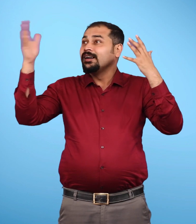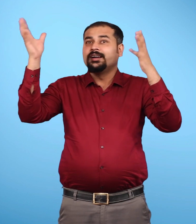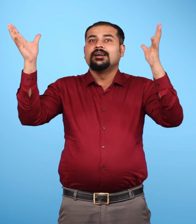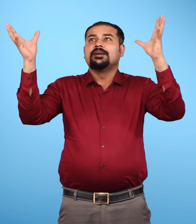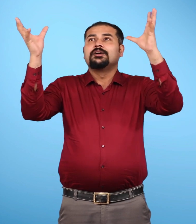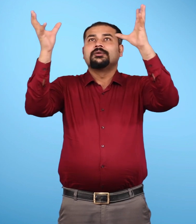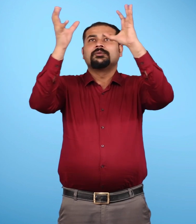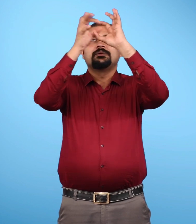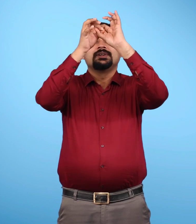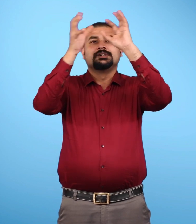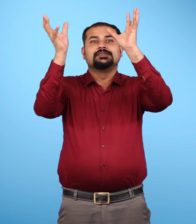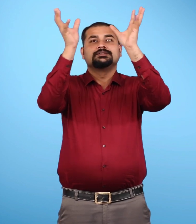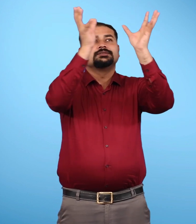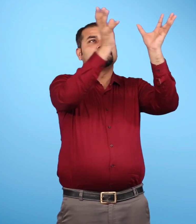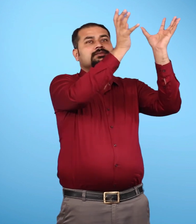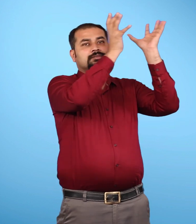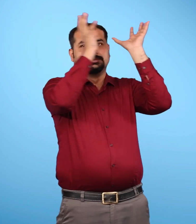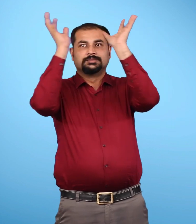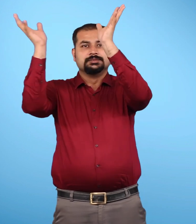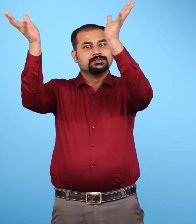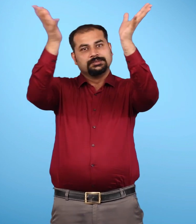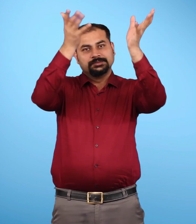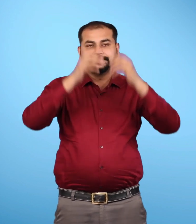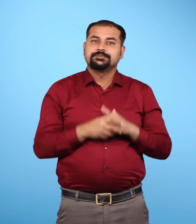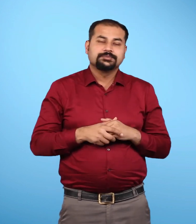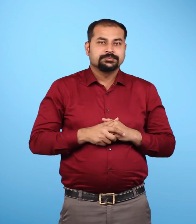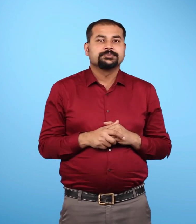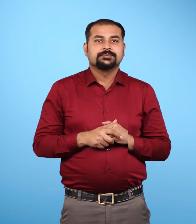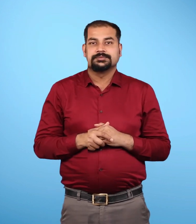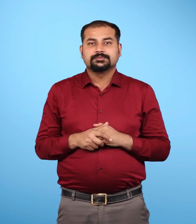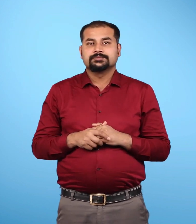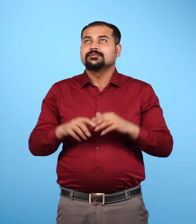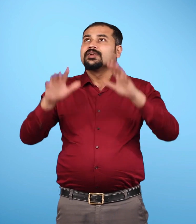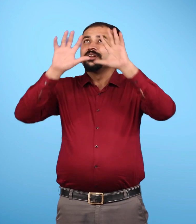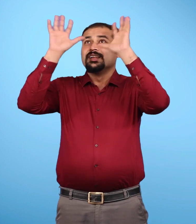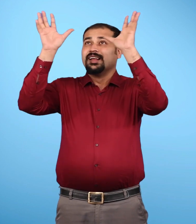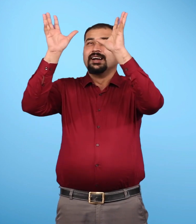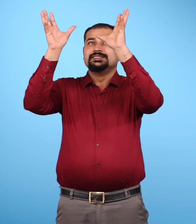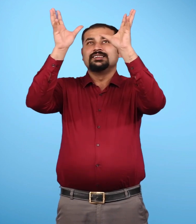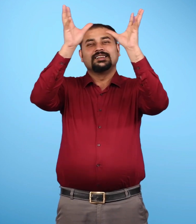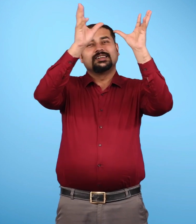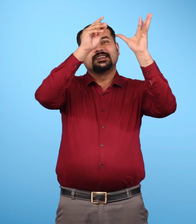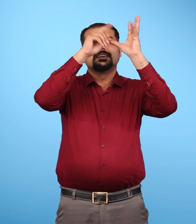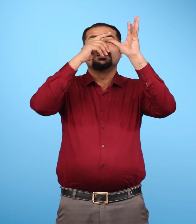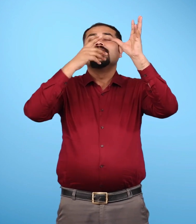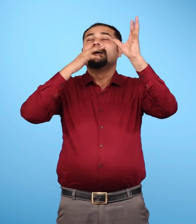ये बादल हवा द्वारा फिर ठंडे स्थान की ओर चल पड़ते हैं तथा रास्ते में ये संघनित हो करके